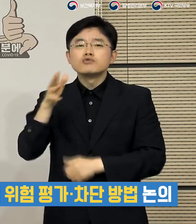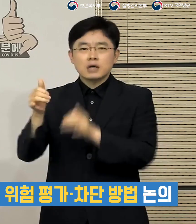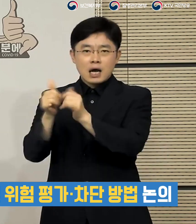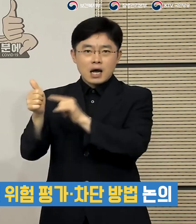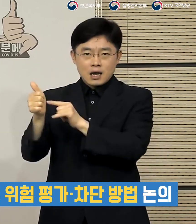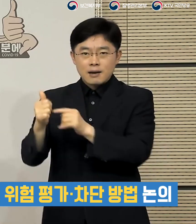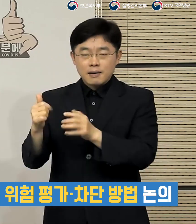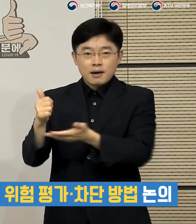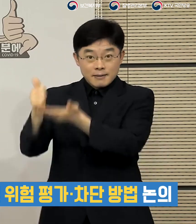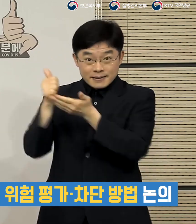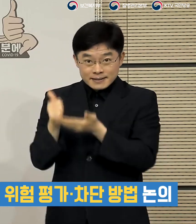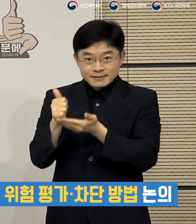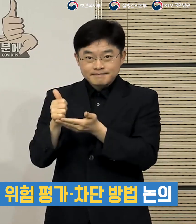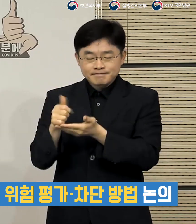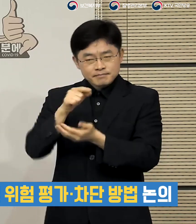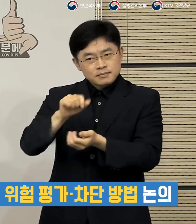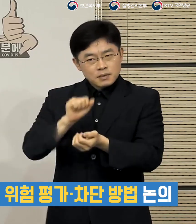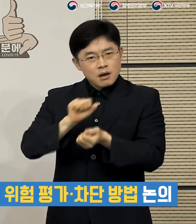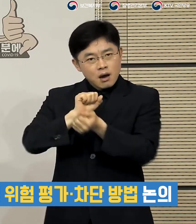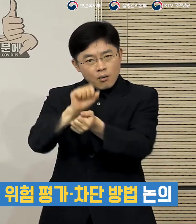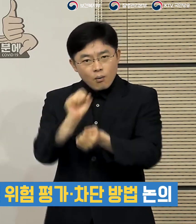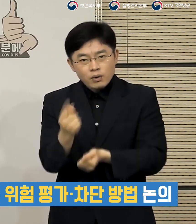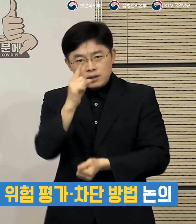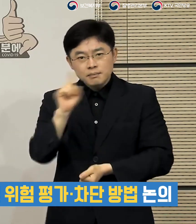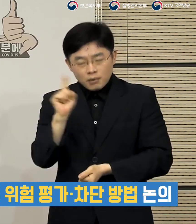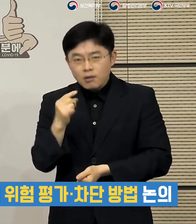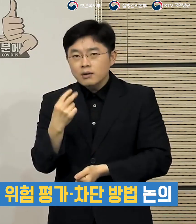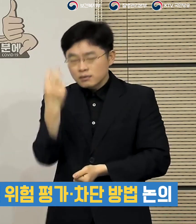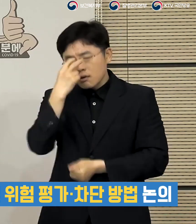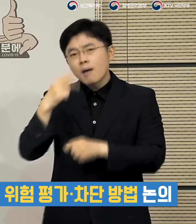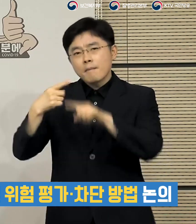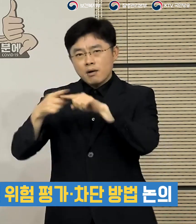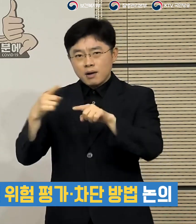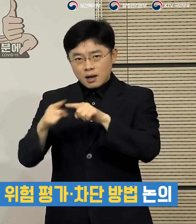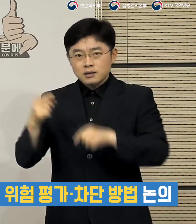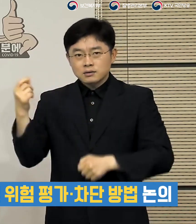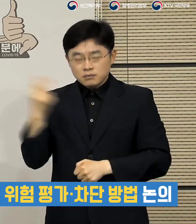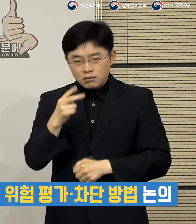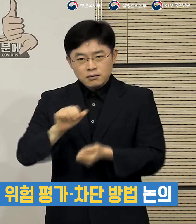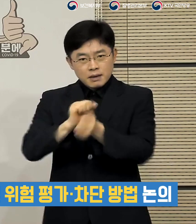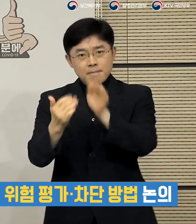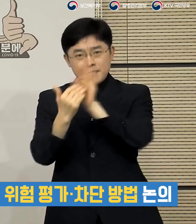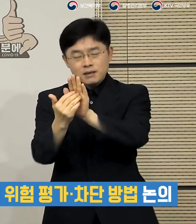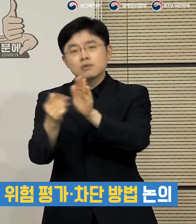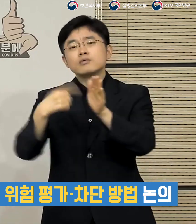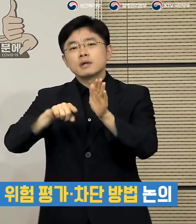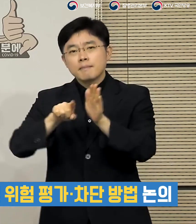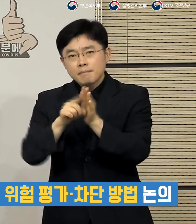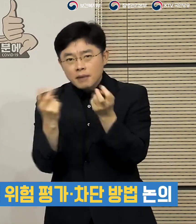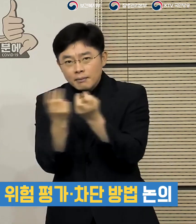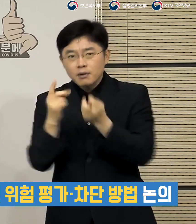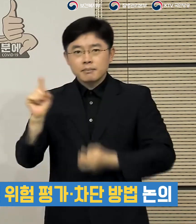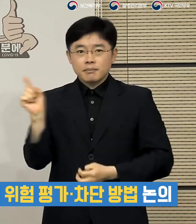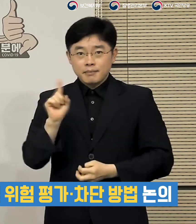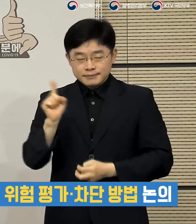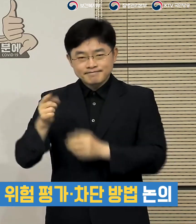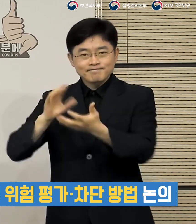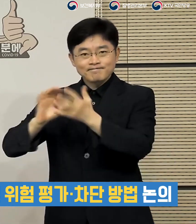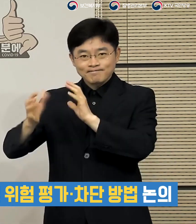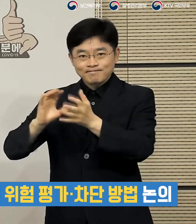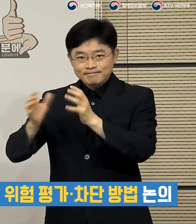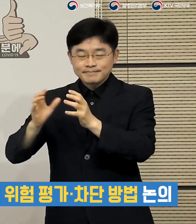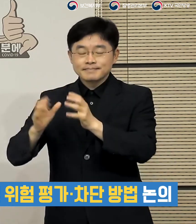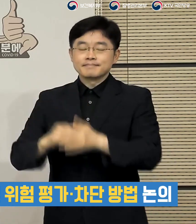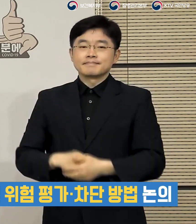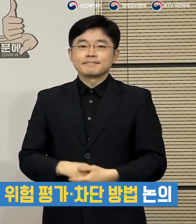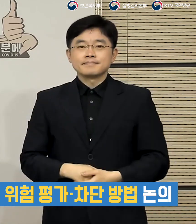감염의 경로와 위험성에 대한 평가 그리고 위험을 차단할 수 있는 방법 등을 전문적으로